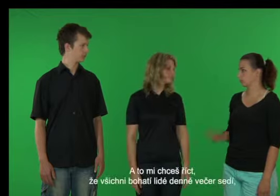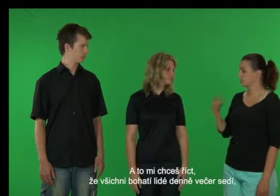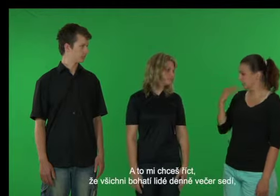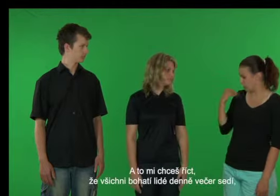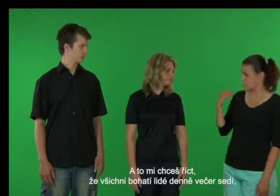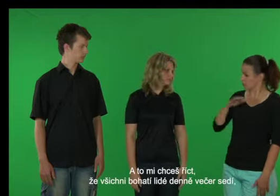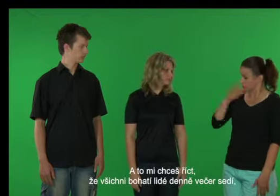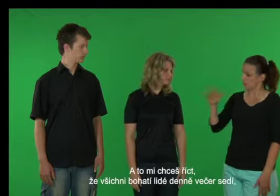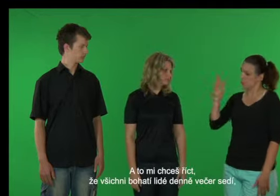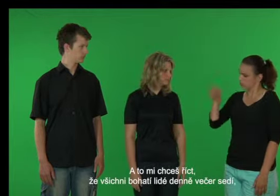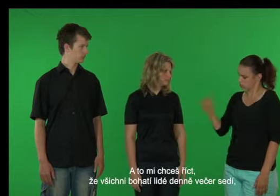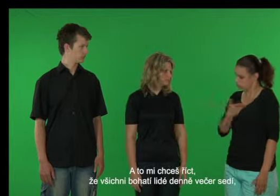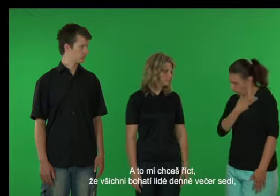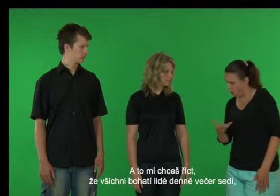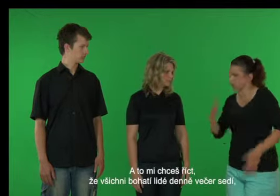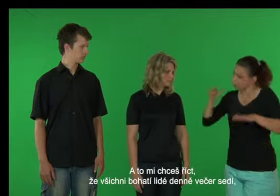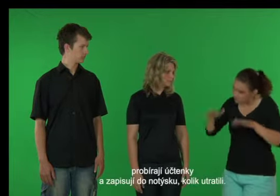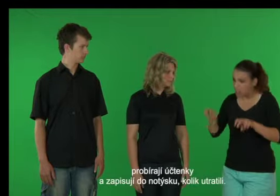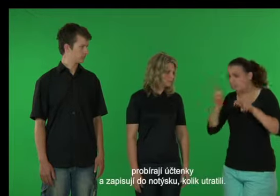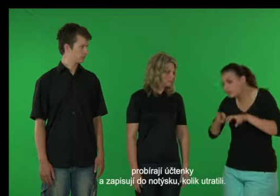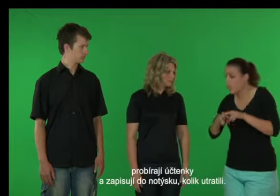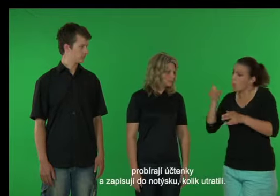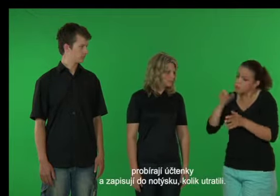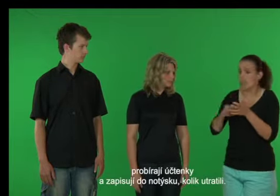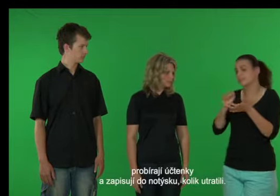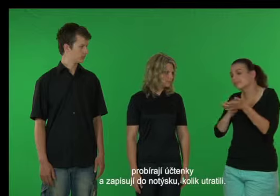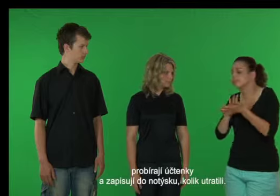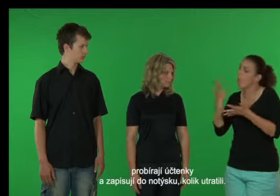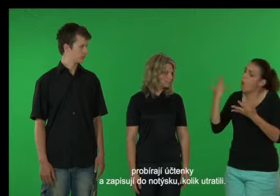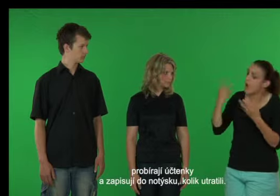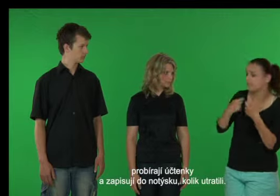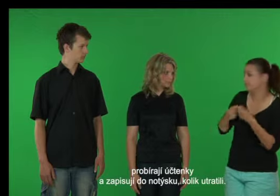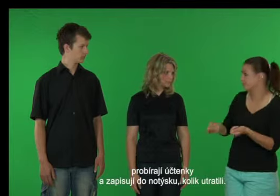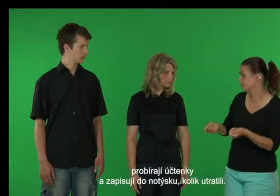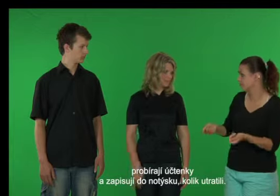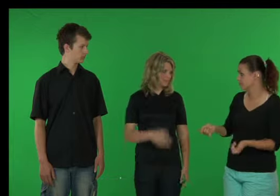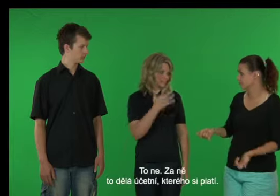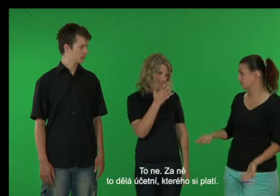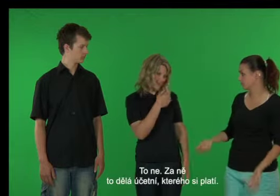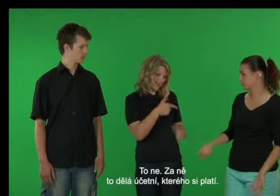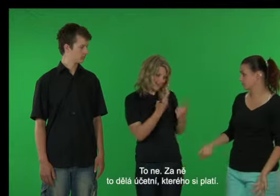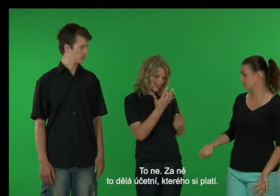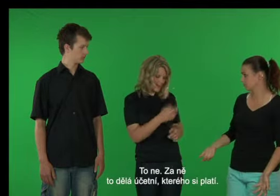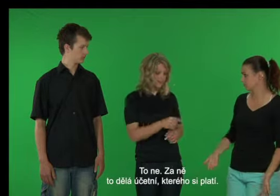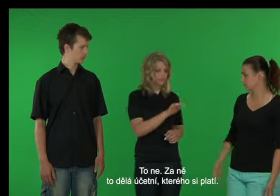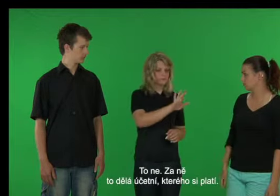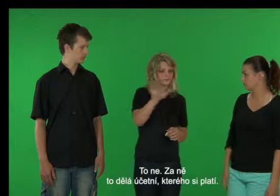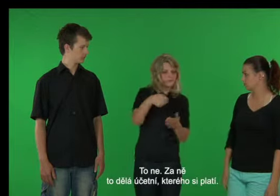A to mi chceš říct, že všichni bohatí lidé denně večer sedí, probírají účtenky a zapisují do notisku, když utratili, to ne.